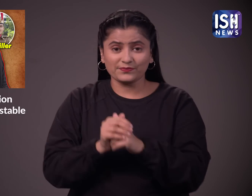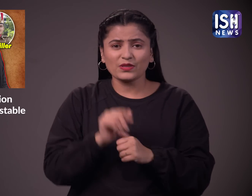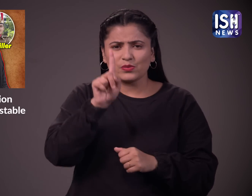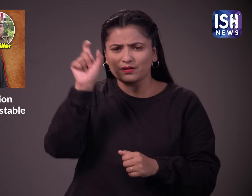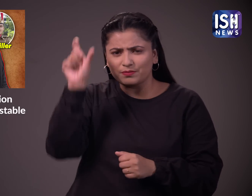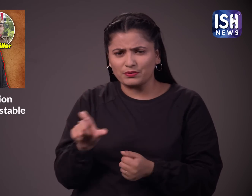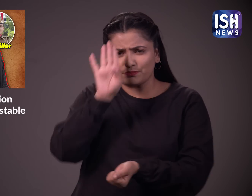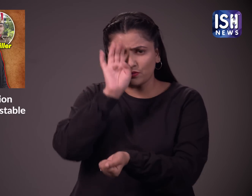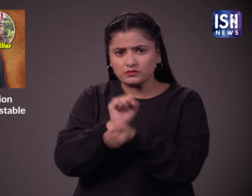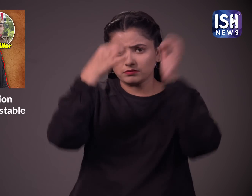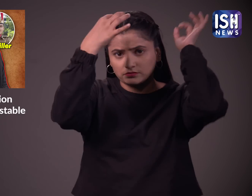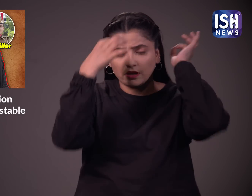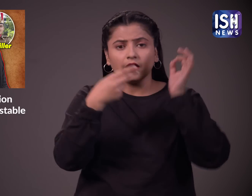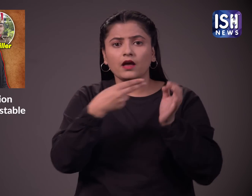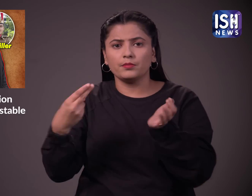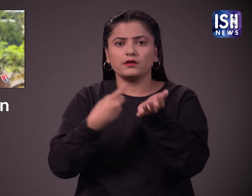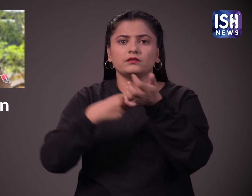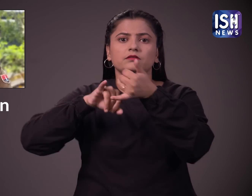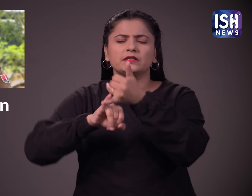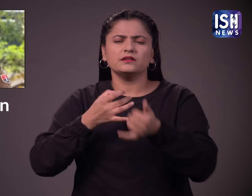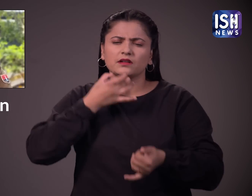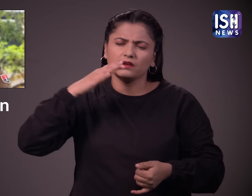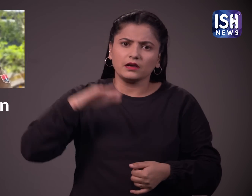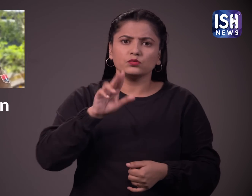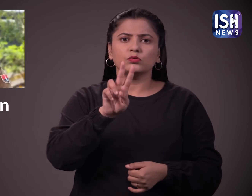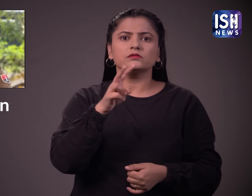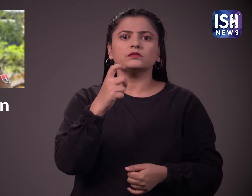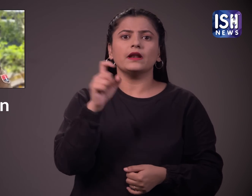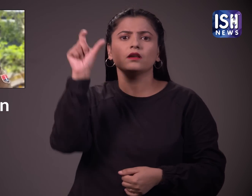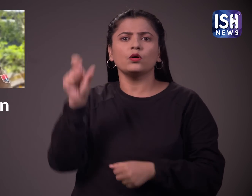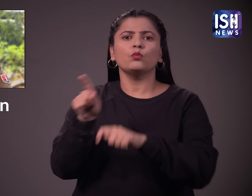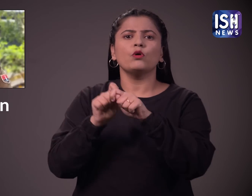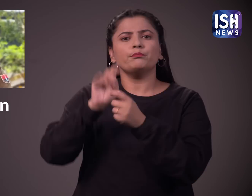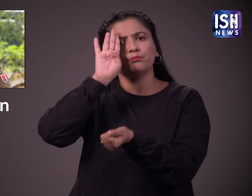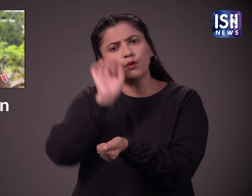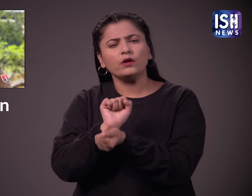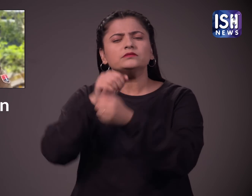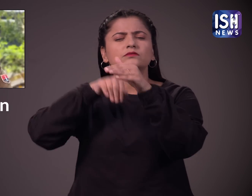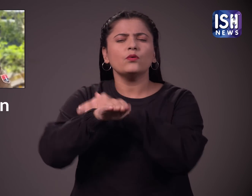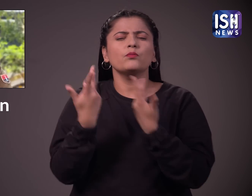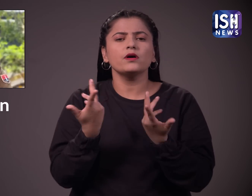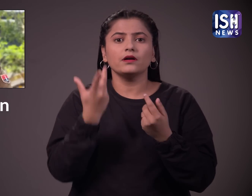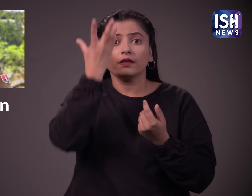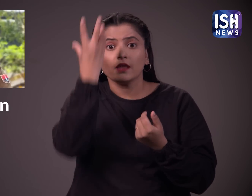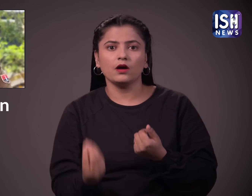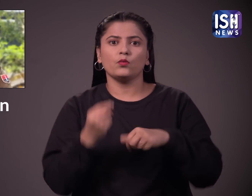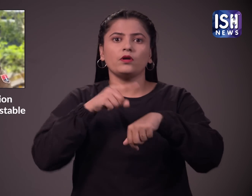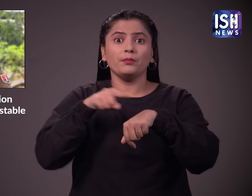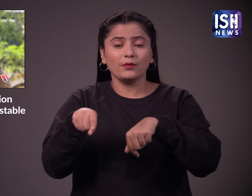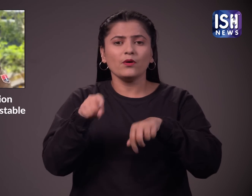एक 27 वर्षिय युवा कॉंस्टेबल रमेश सरन नाइट ड्यूटी में नाकापंदी पर वाहनों की चेकिंग कर रहा था